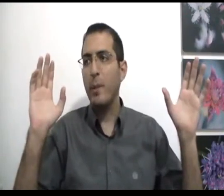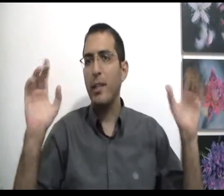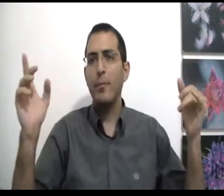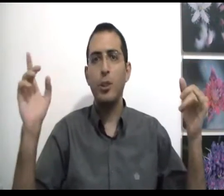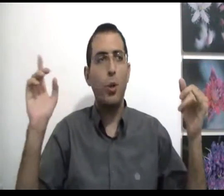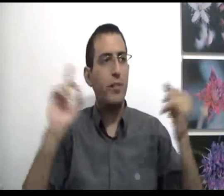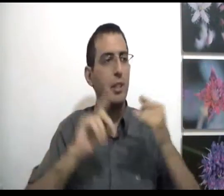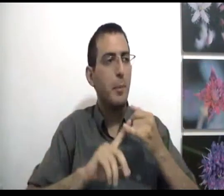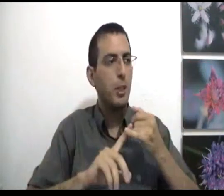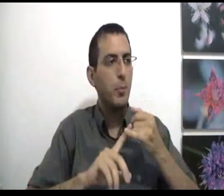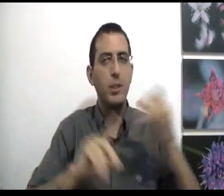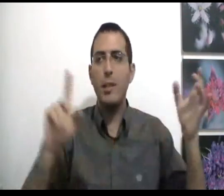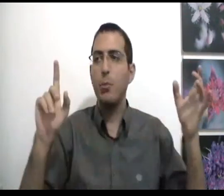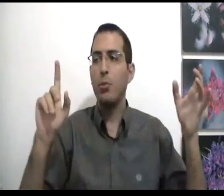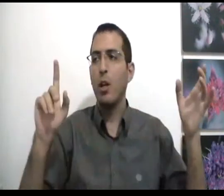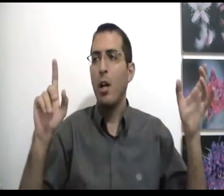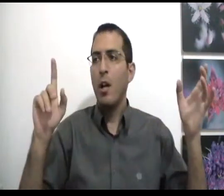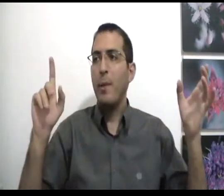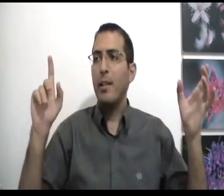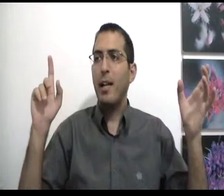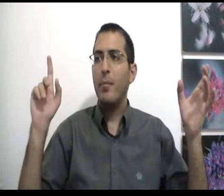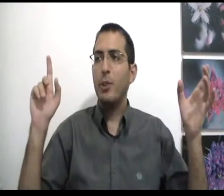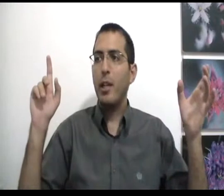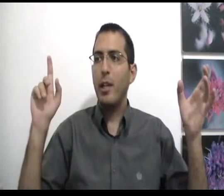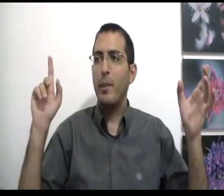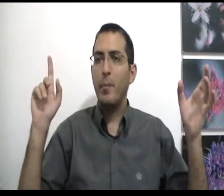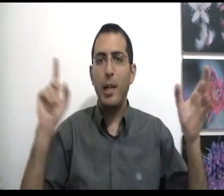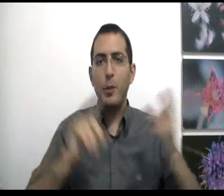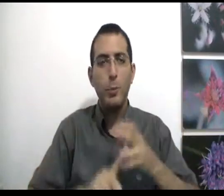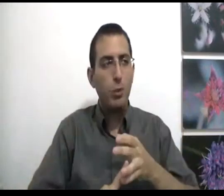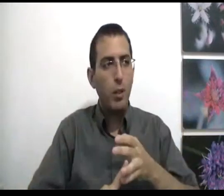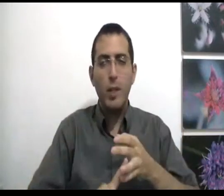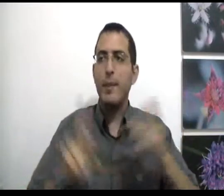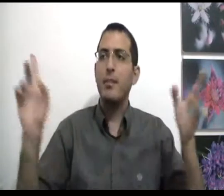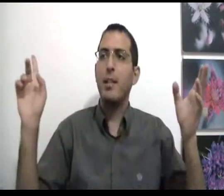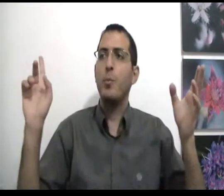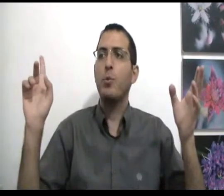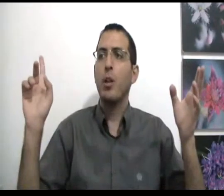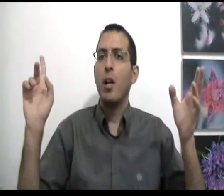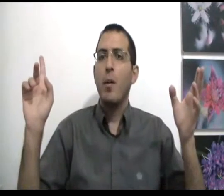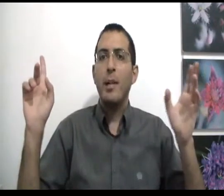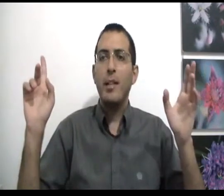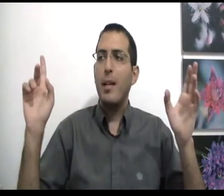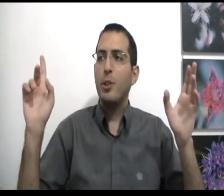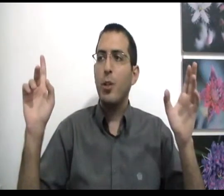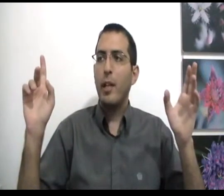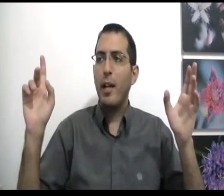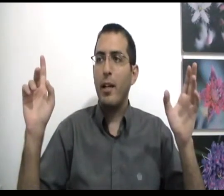בן אדם שלא אוהב את עצמו בשלמות זה אלימות בן אדם שמדבר למישהו בצורה לא נחמדה זה אלימות בן אדם שלוקח,